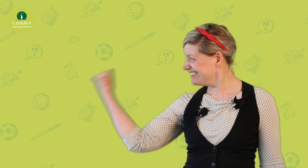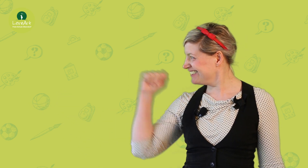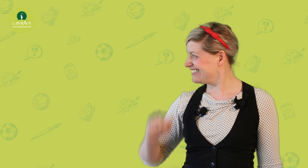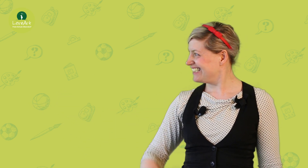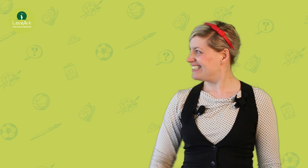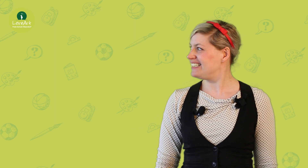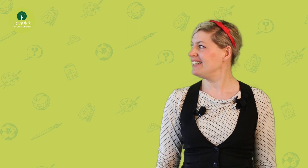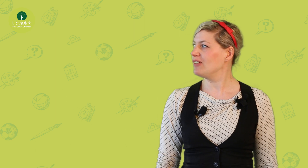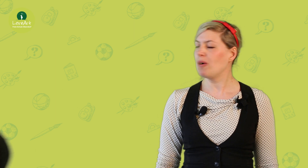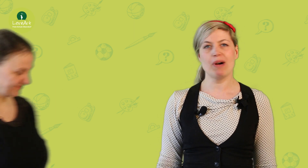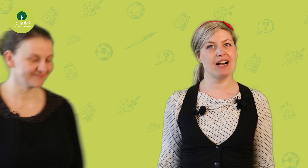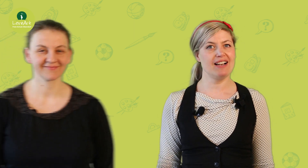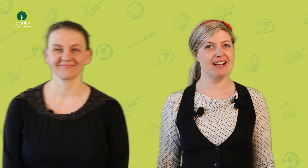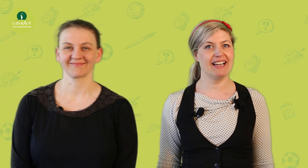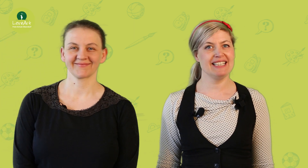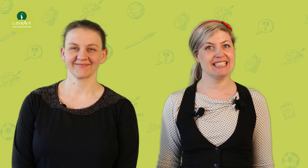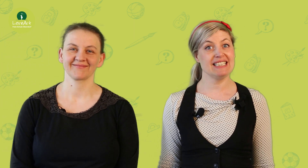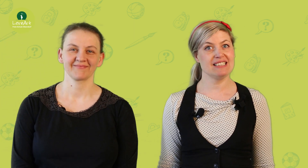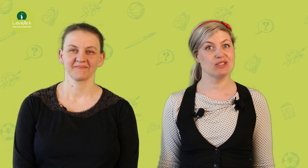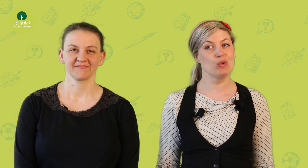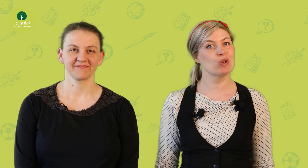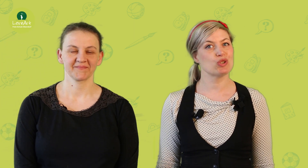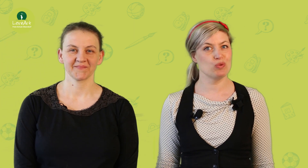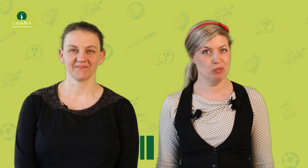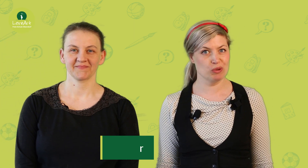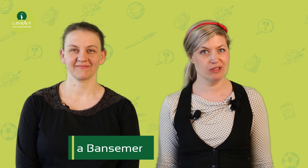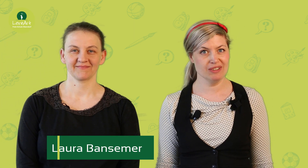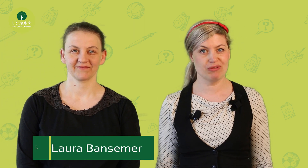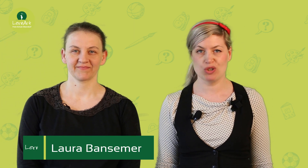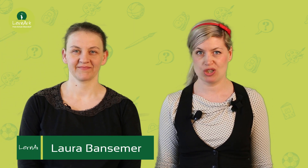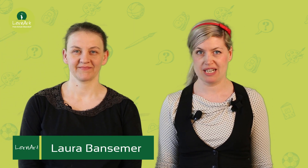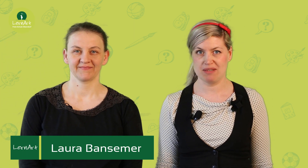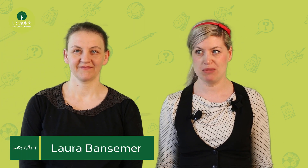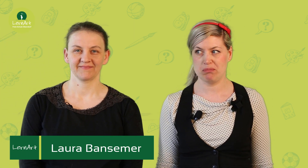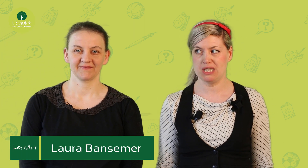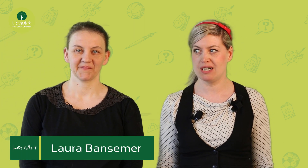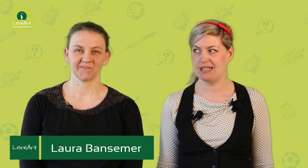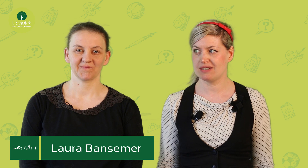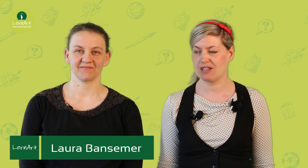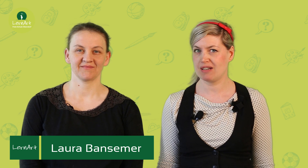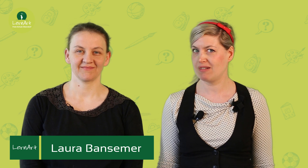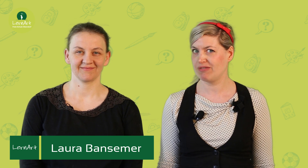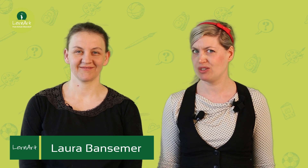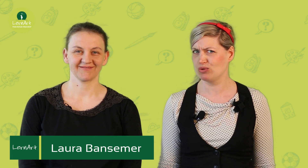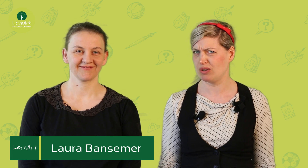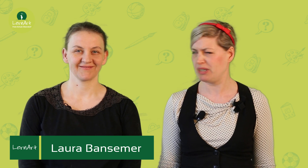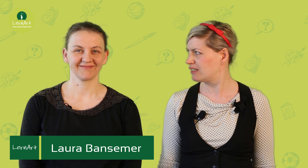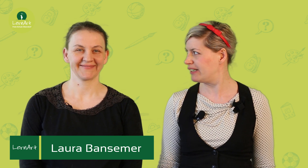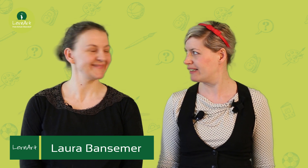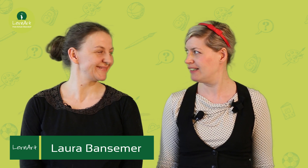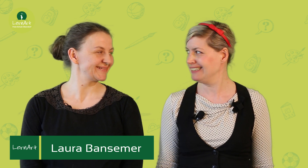die nochmal eine kinesiologische Übung vorstellt, mit mir als Versuchsobjekt eigentlich,